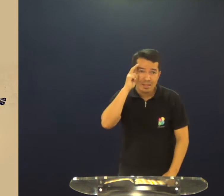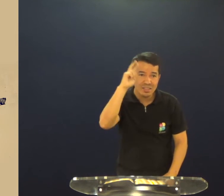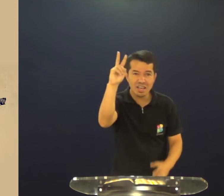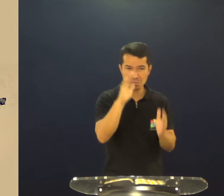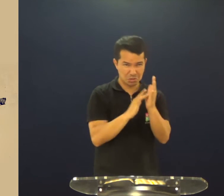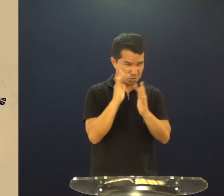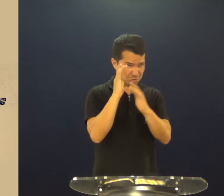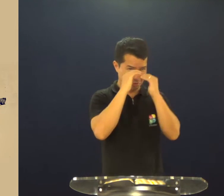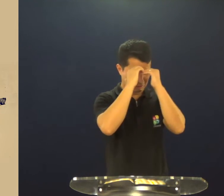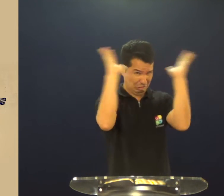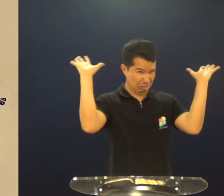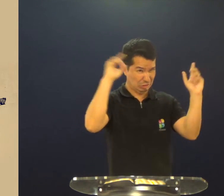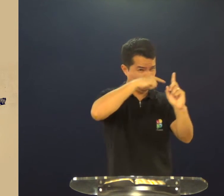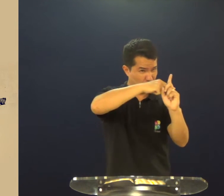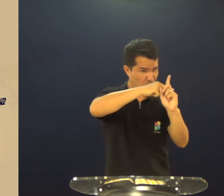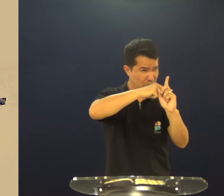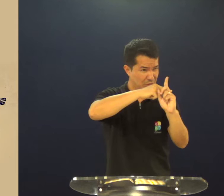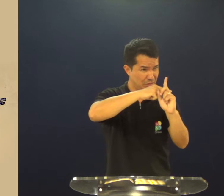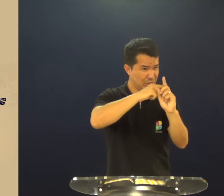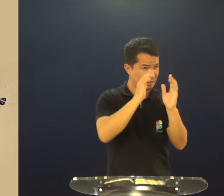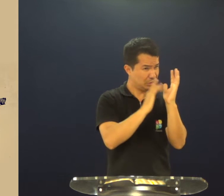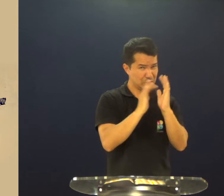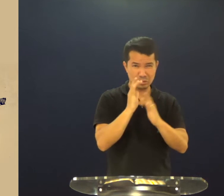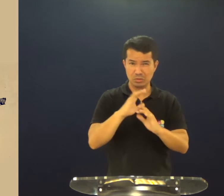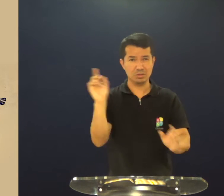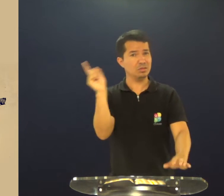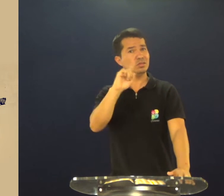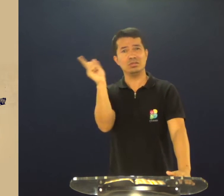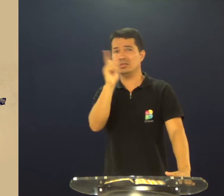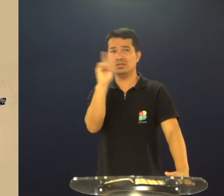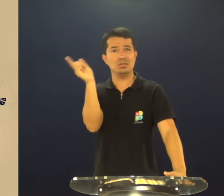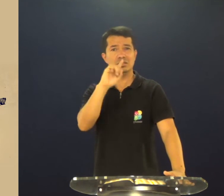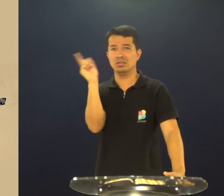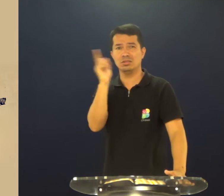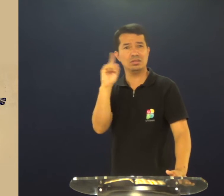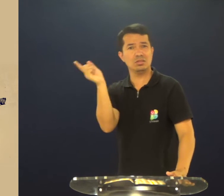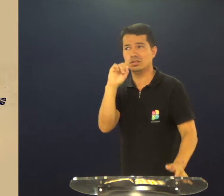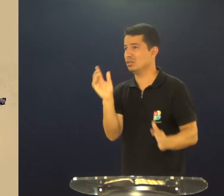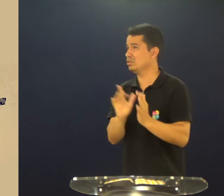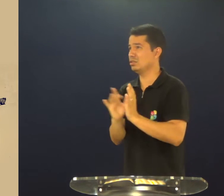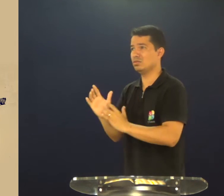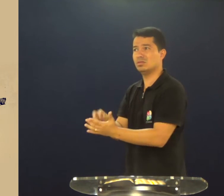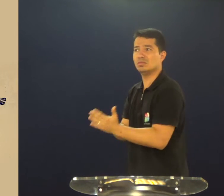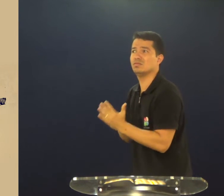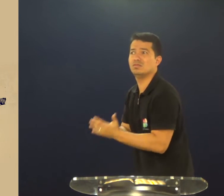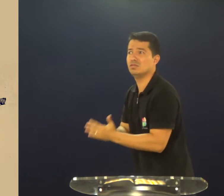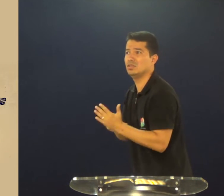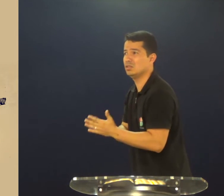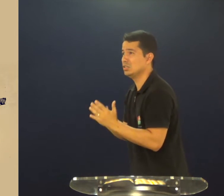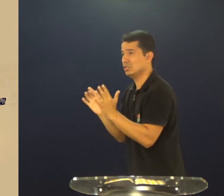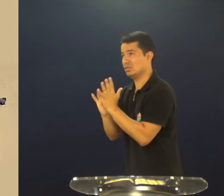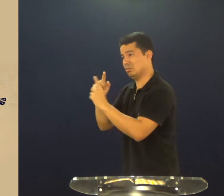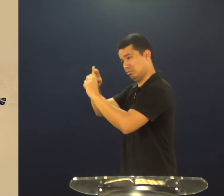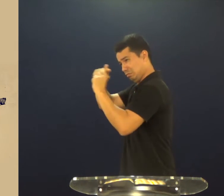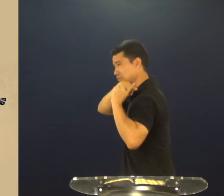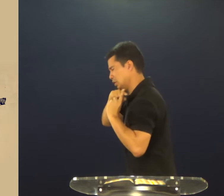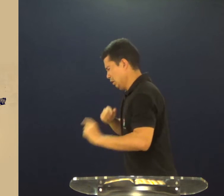precisamos insistir nela, podemos desistir? não, Jesus nos diz,